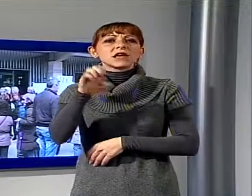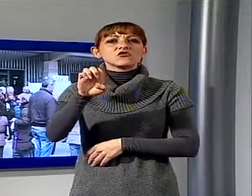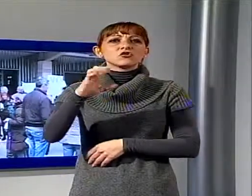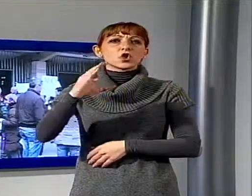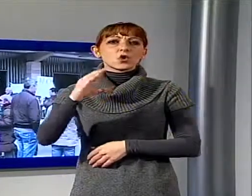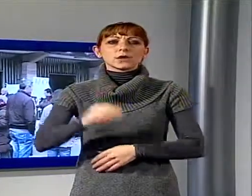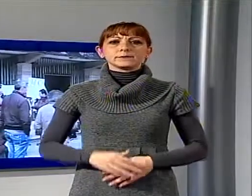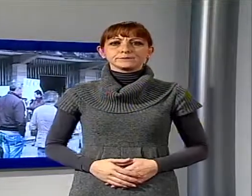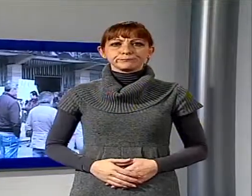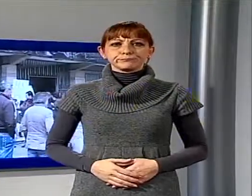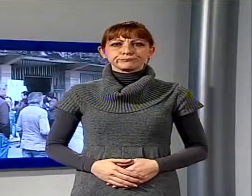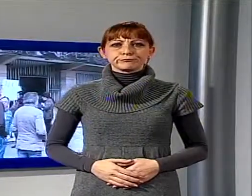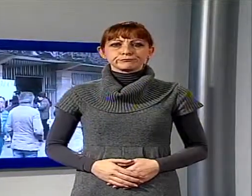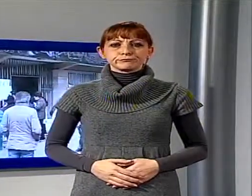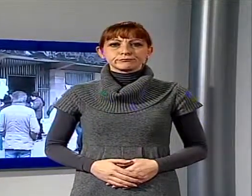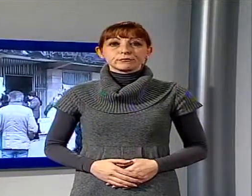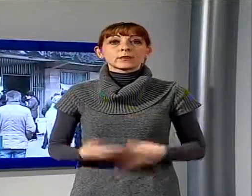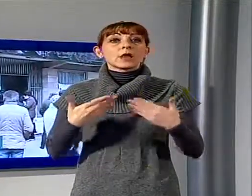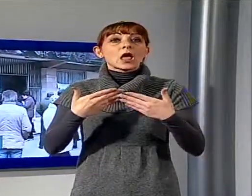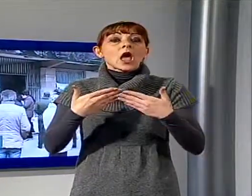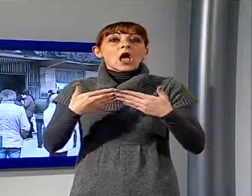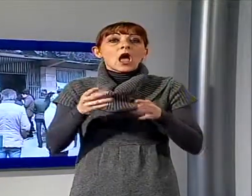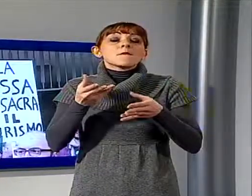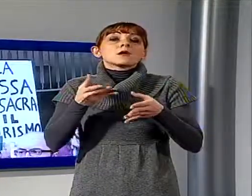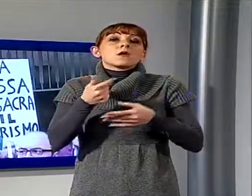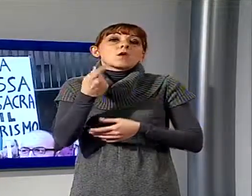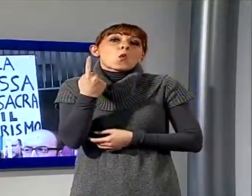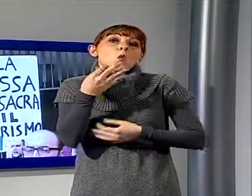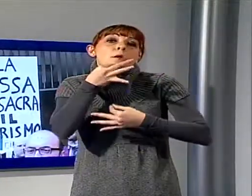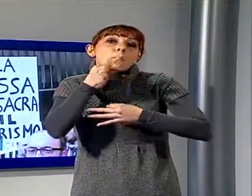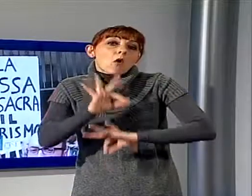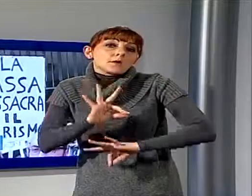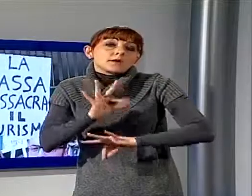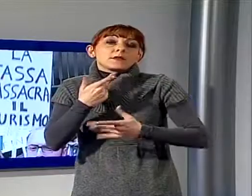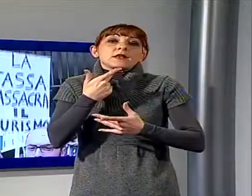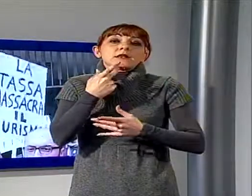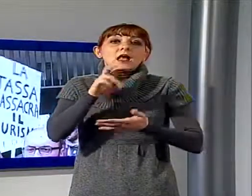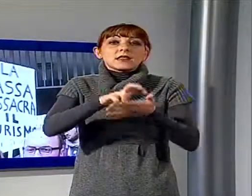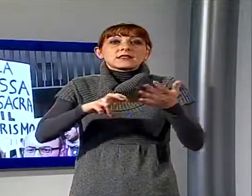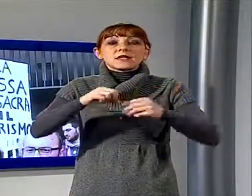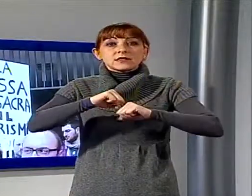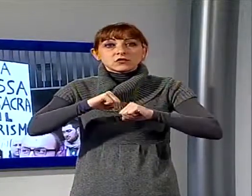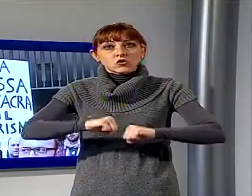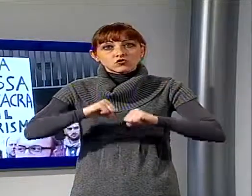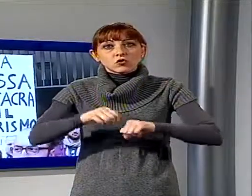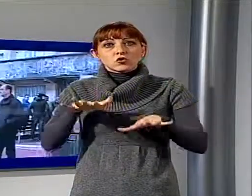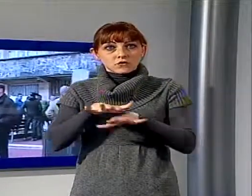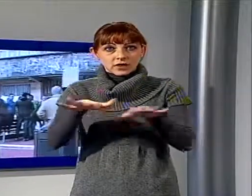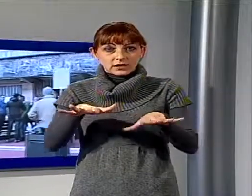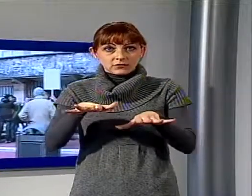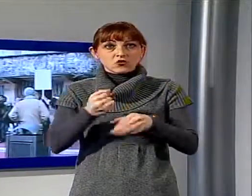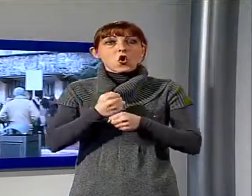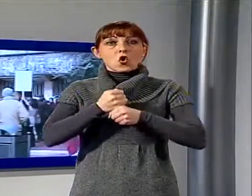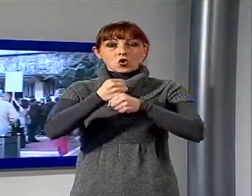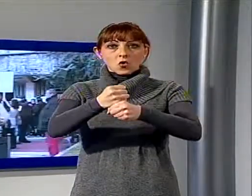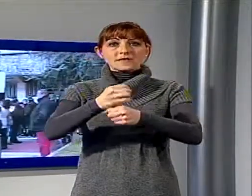Si apre uno spiraglio sulla tassa di soggiorno a Viareggio. Il commissario prefettizio Valerio Massimo Romeo ha annunciato che